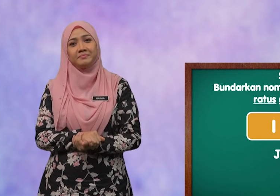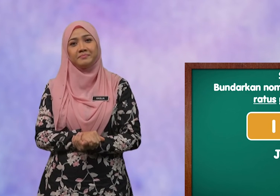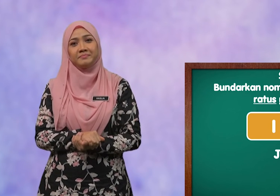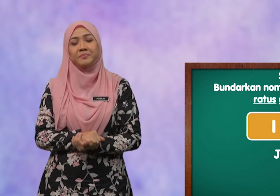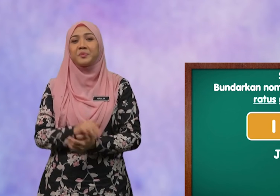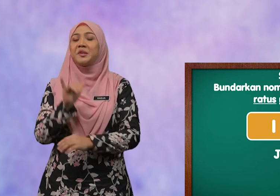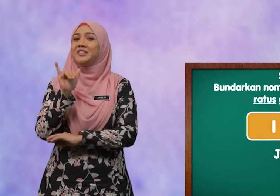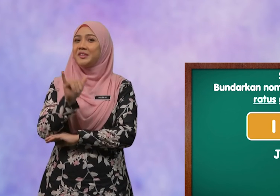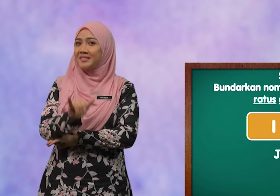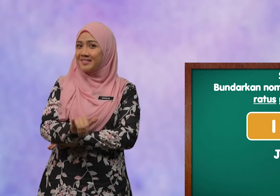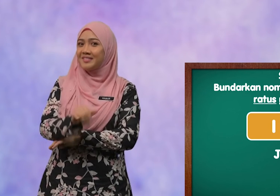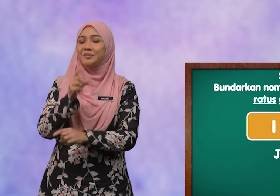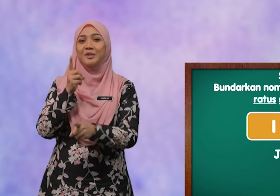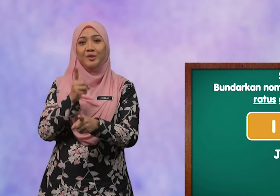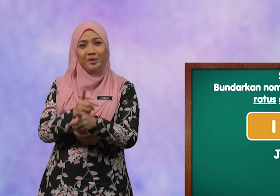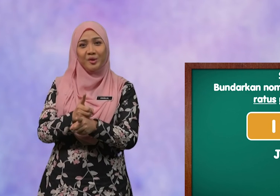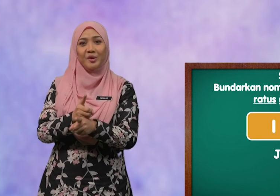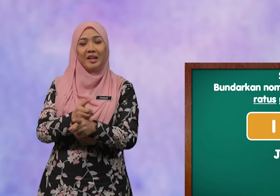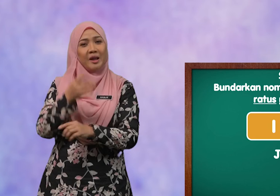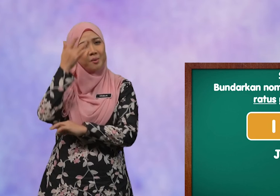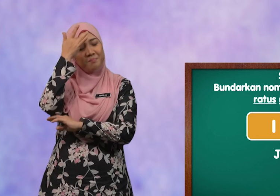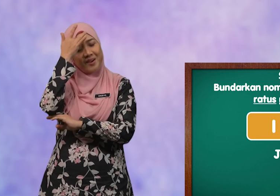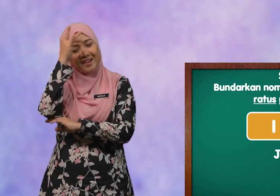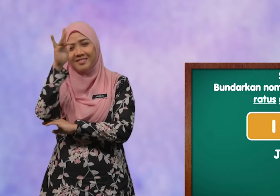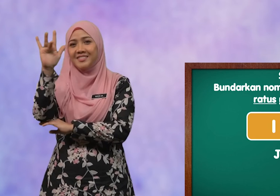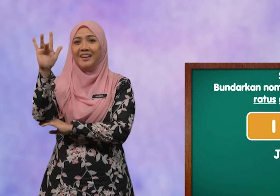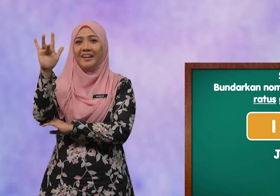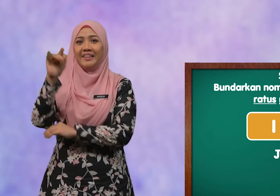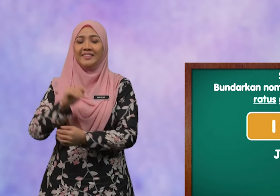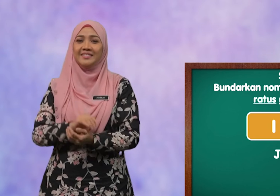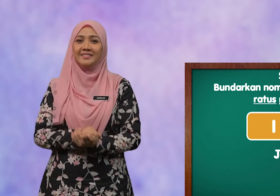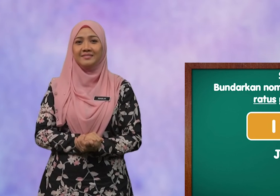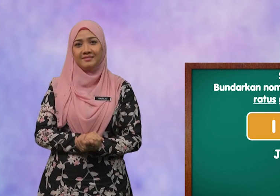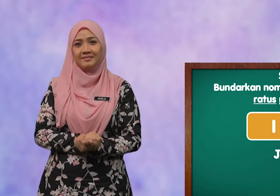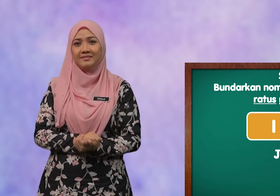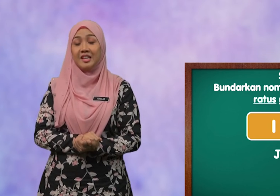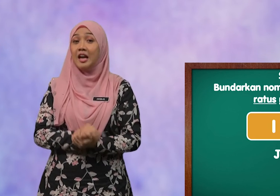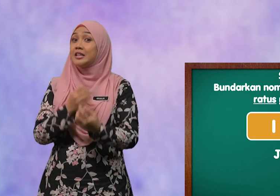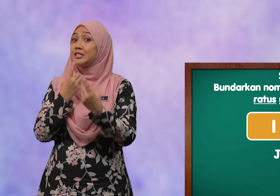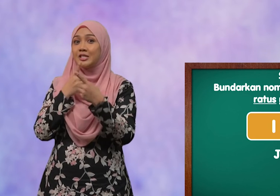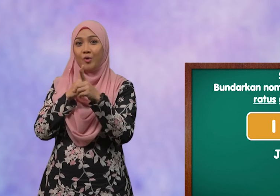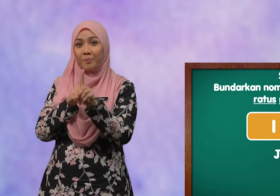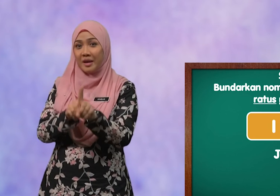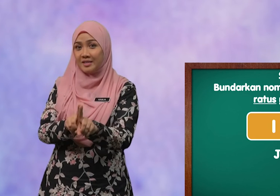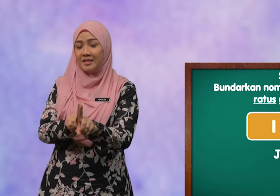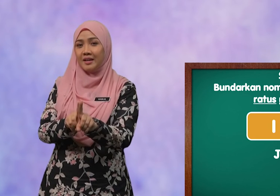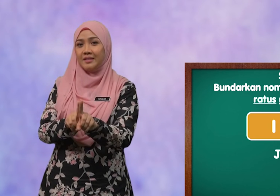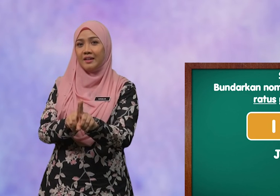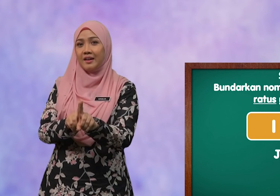Ya, betul Pandai Jawapannya adalah